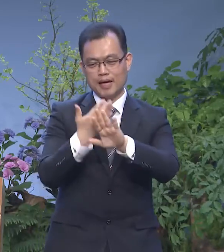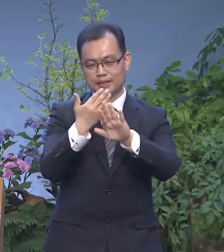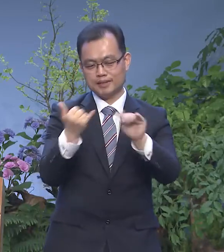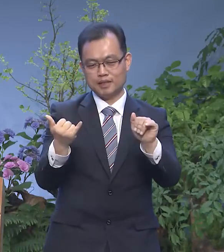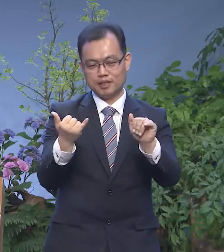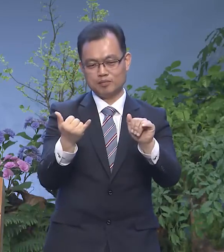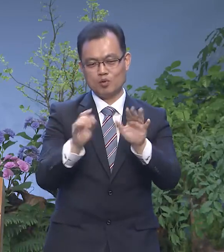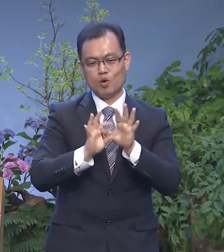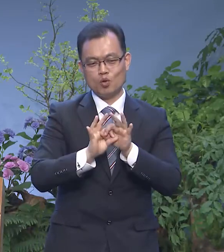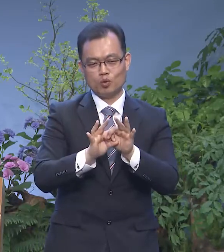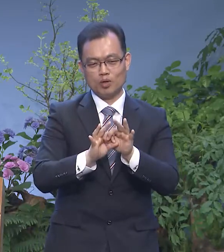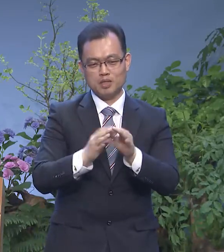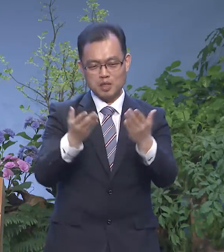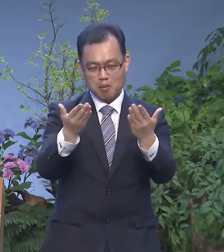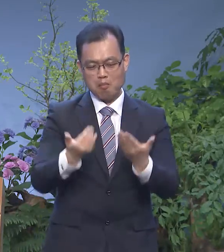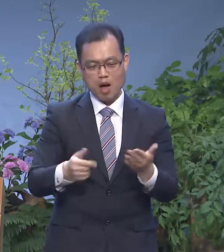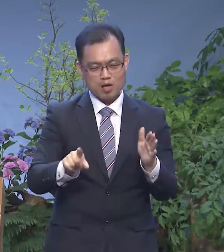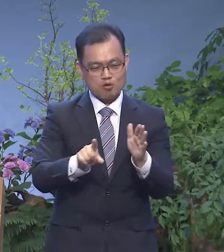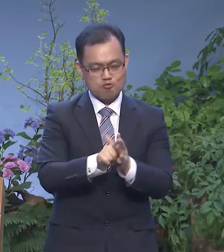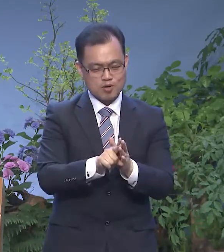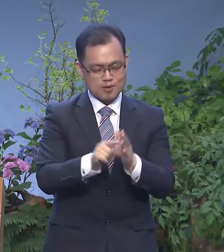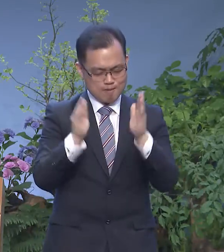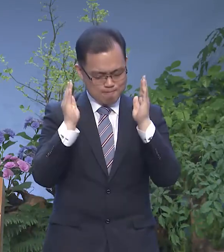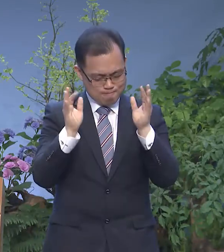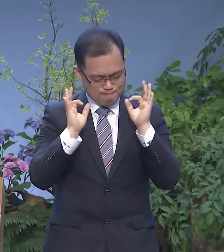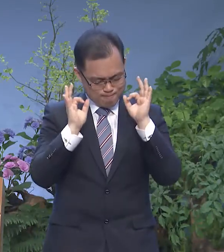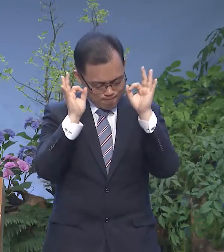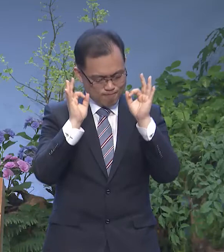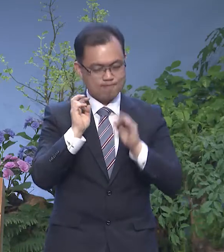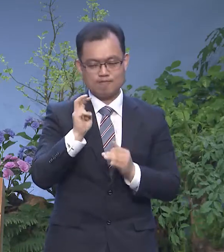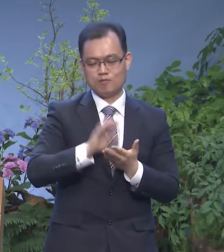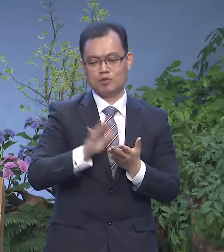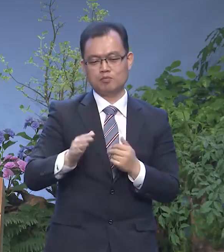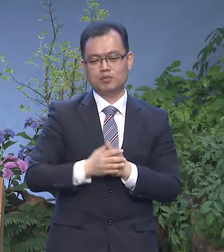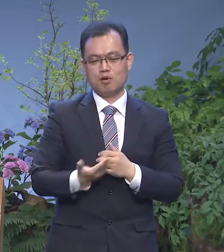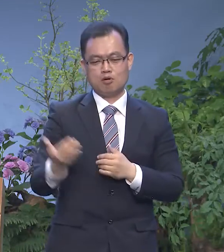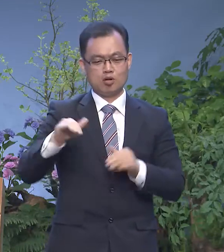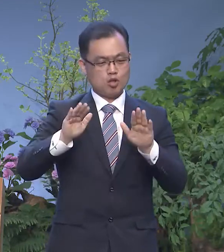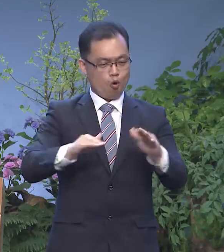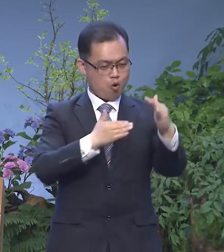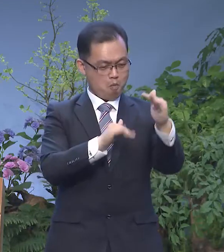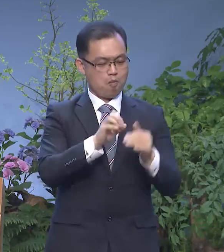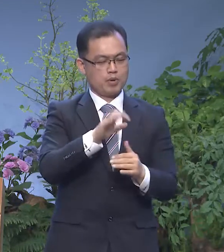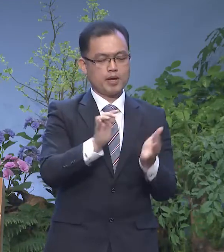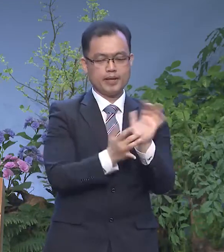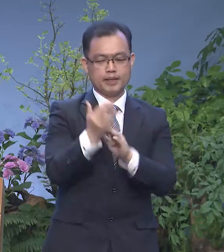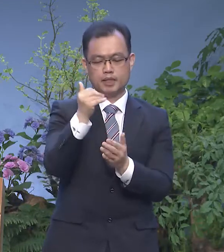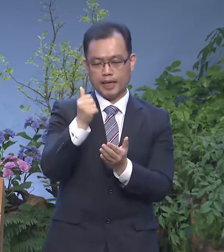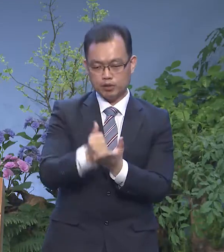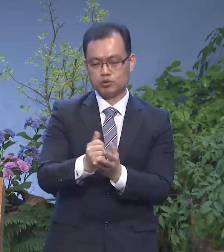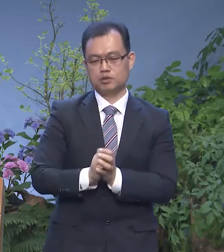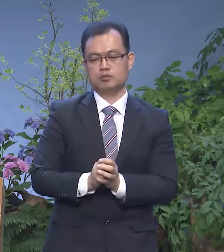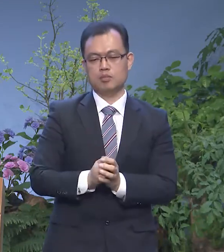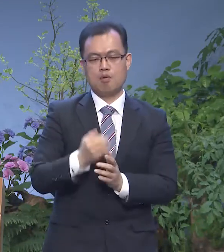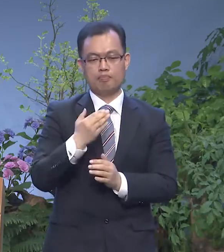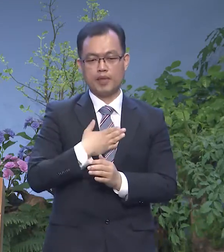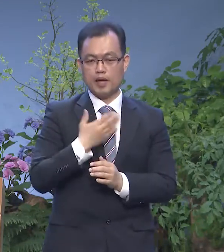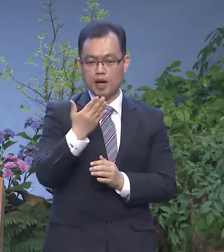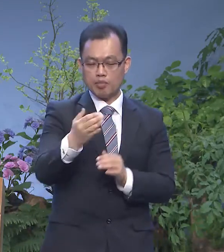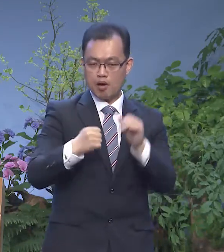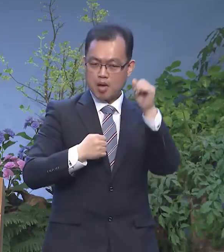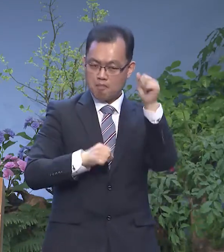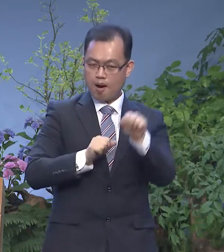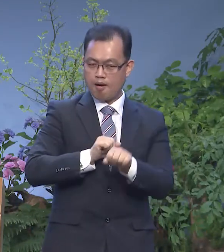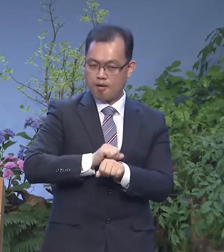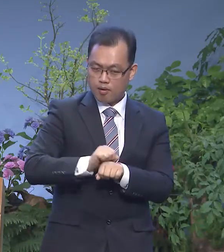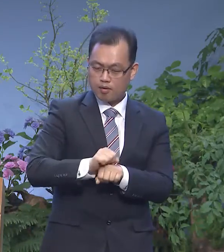그렇게 힘쓰고 예수는 것입니다 그런데 오늘 본문에 우리 예수님은 내가 너희의 발을